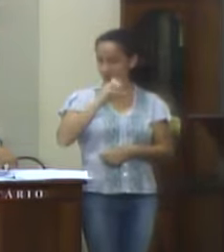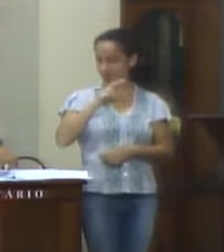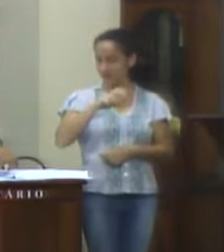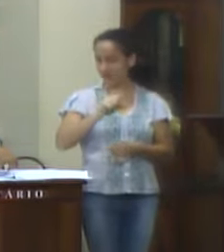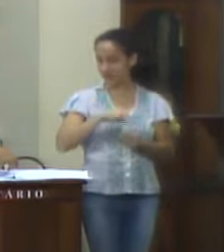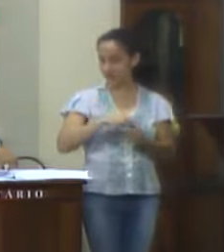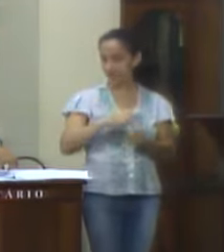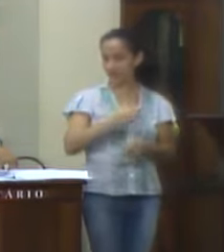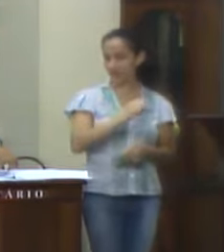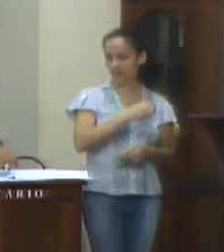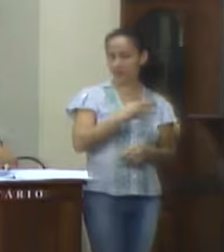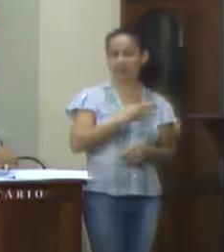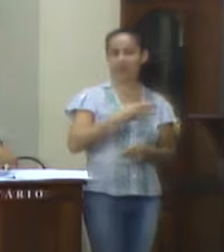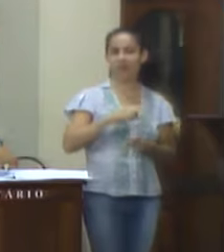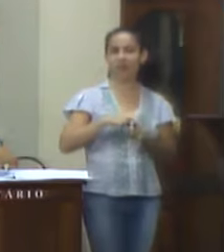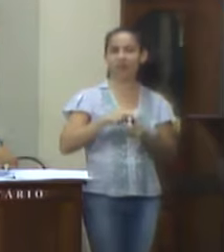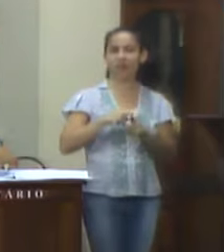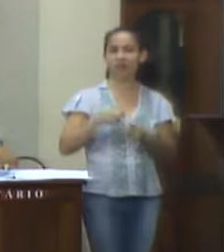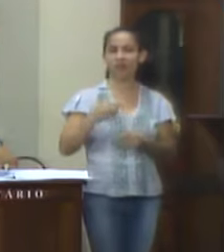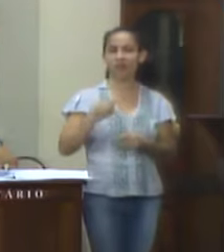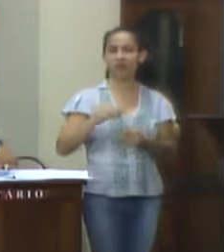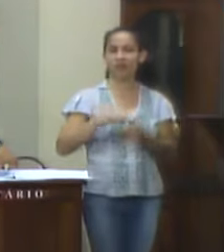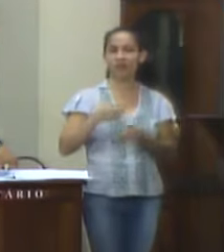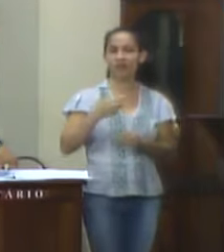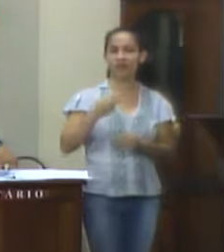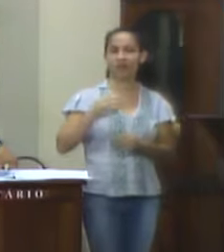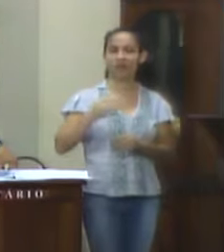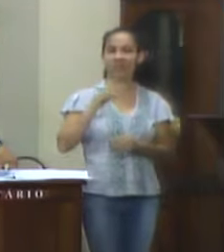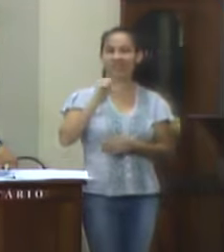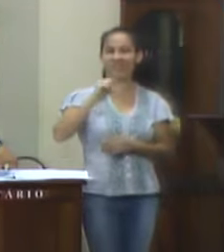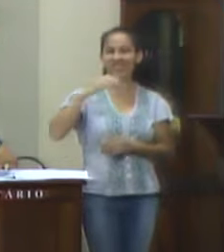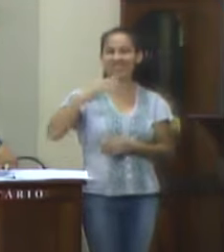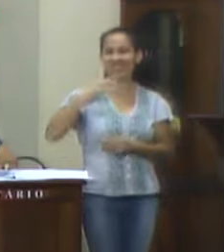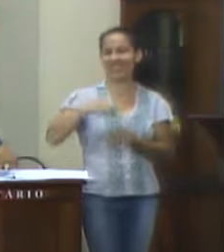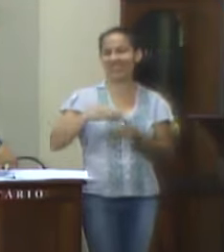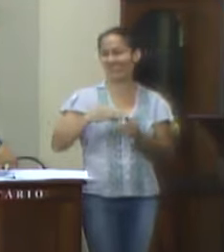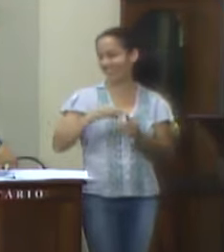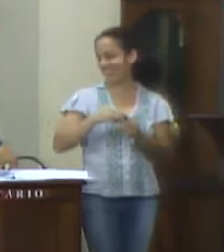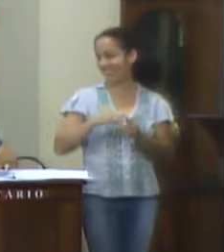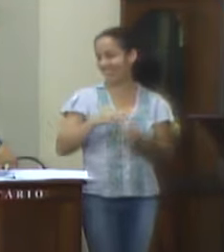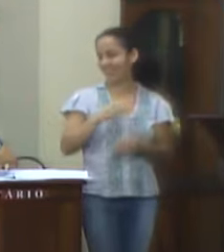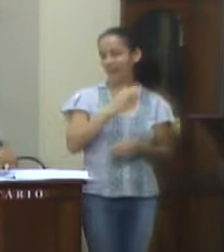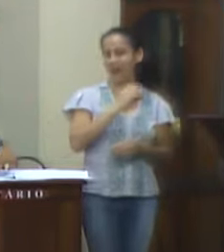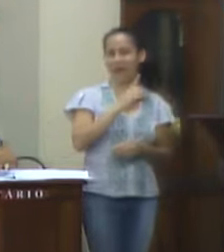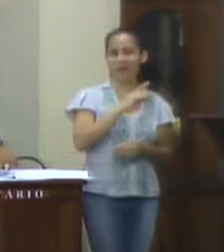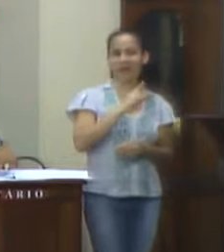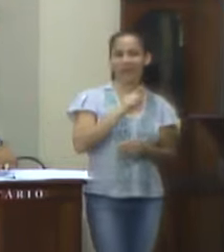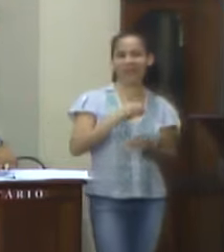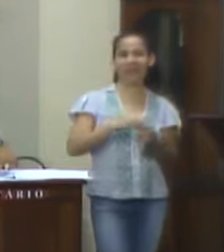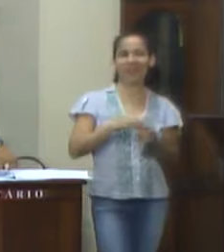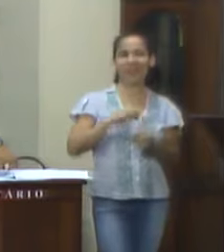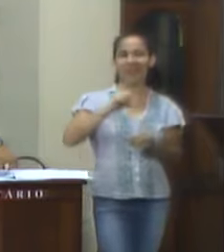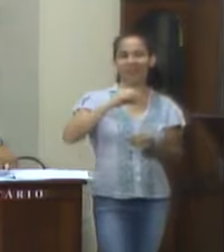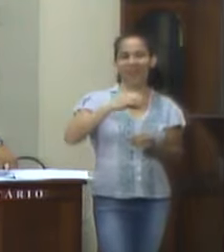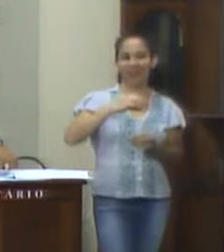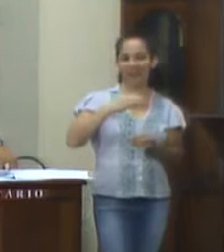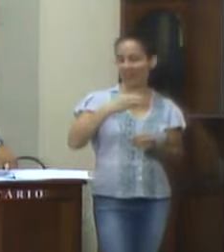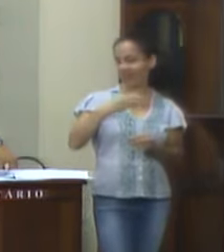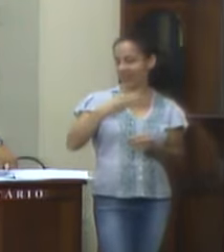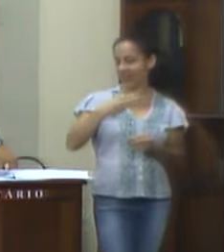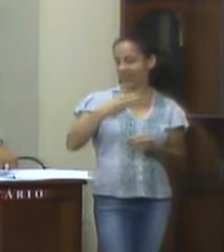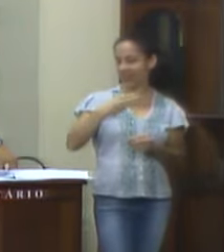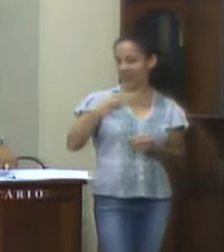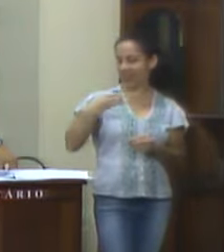-13-15-452-20-2093, Código 3390-3099-3390